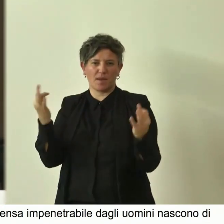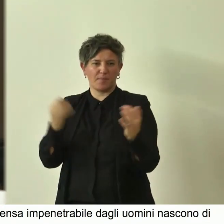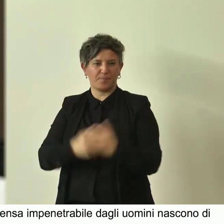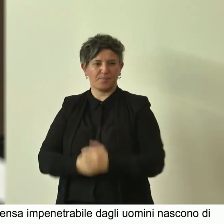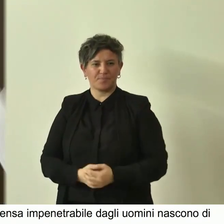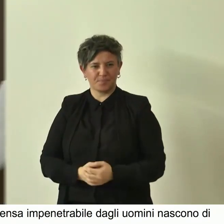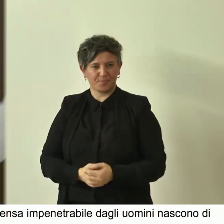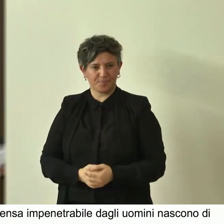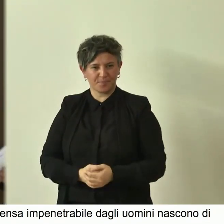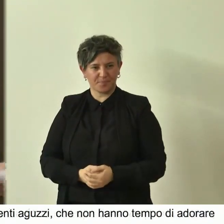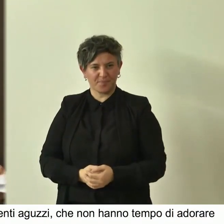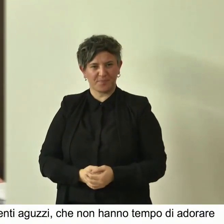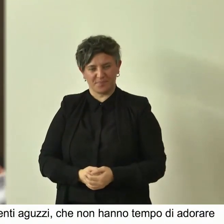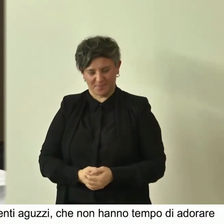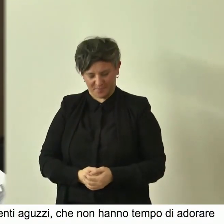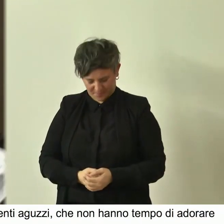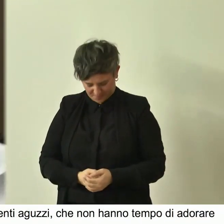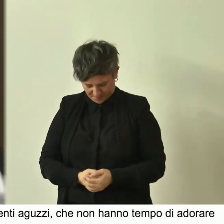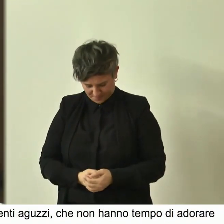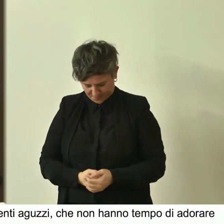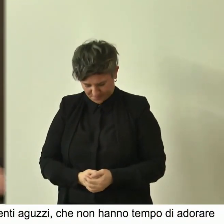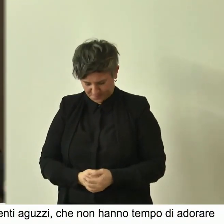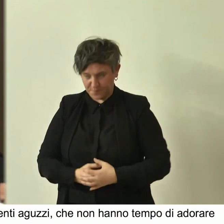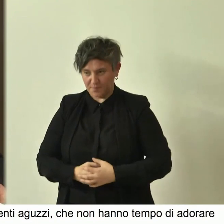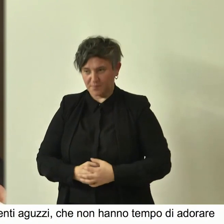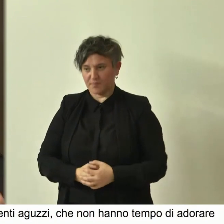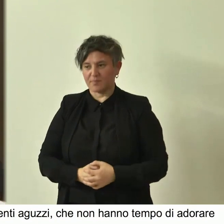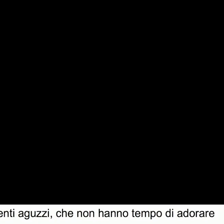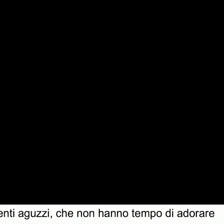a tutti i nostri alberi monumentali vi ringrazio